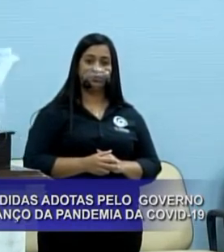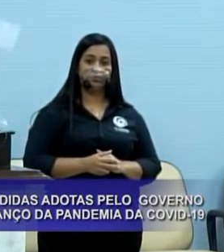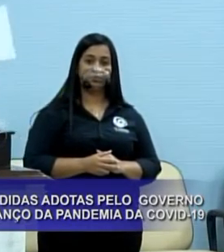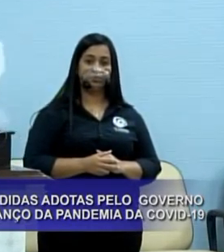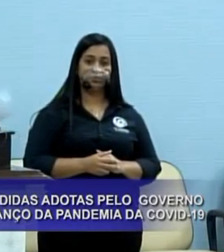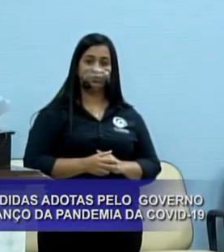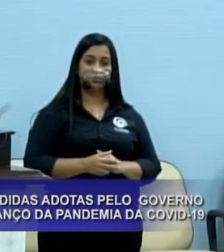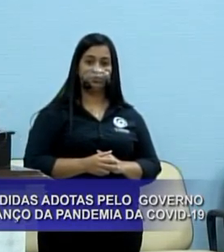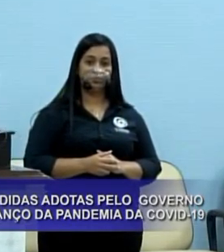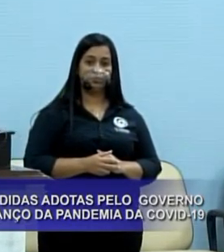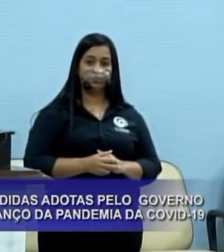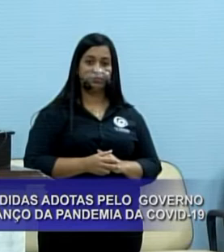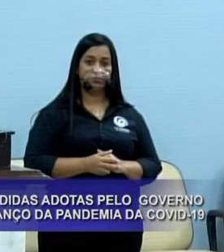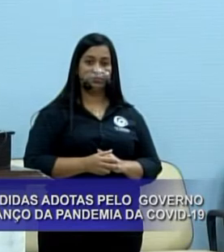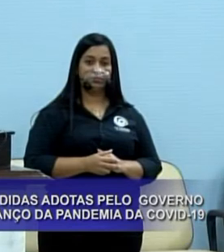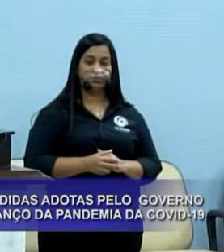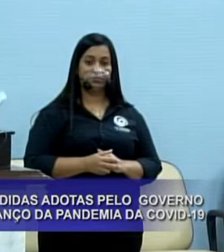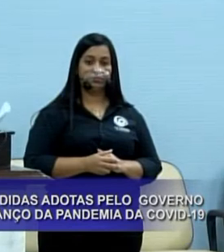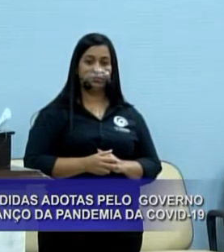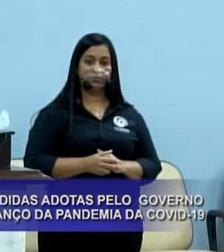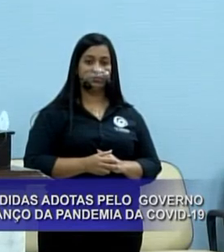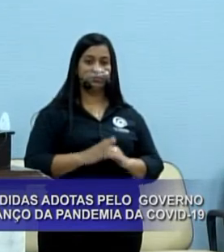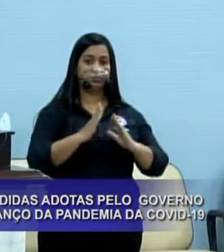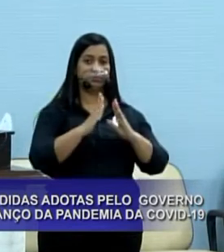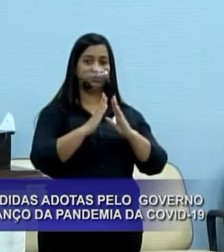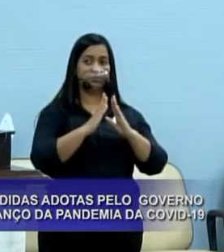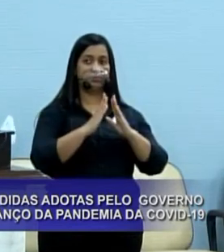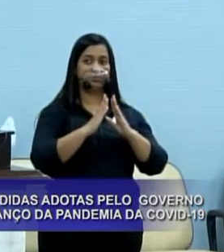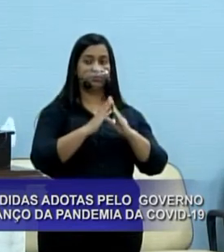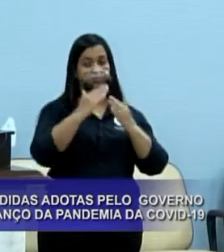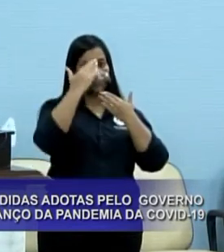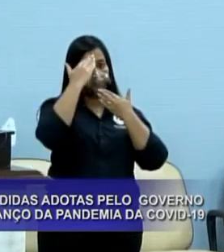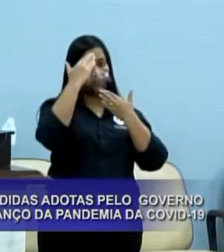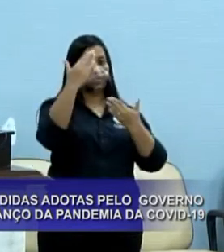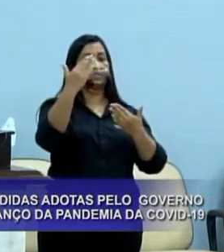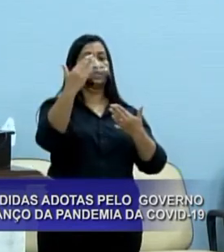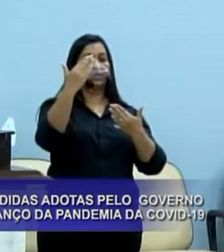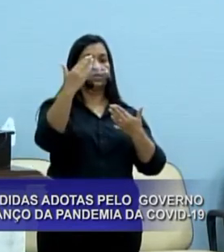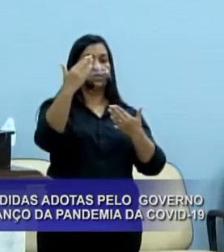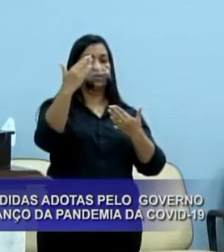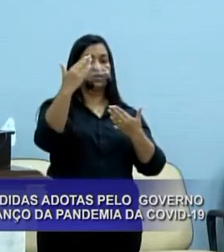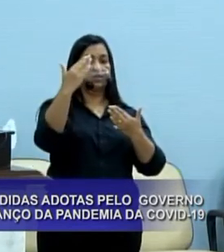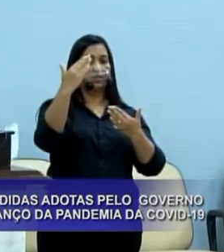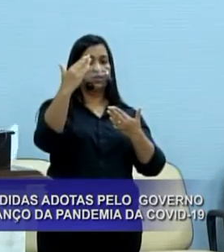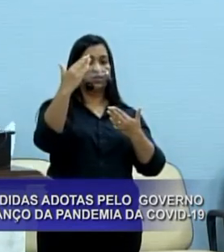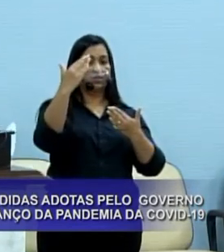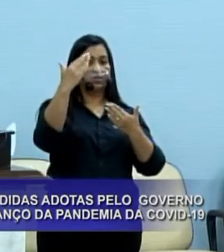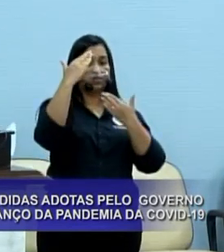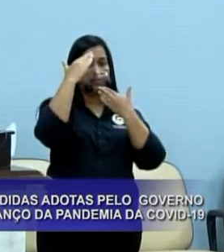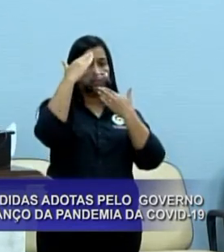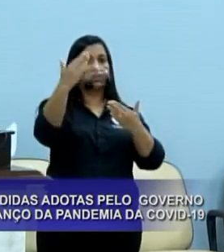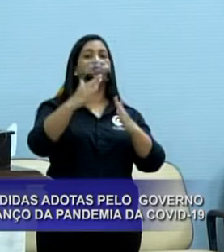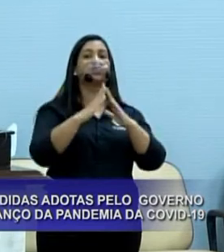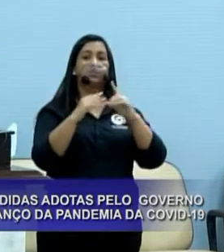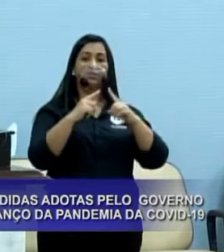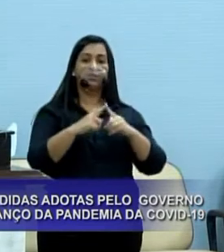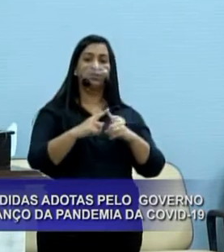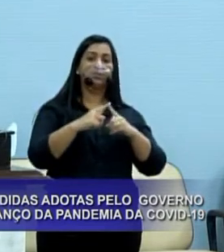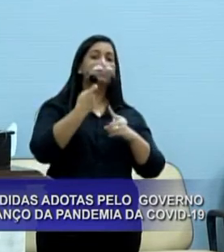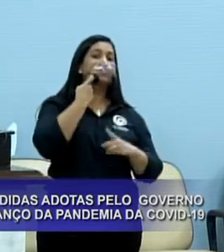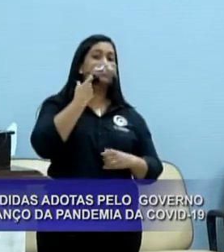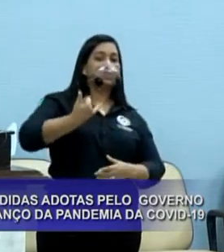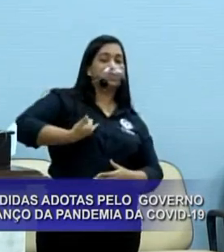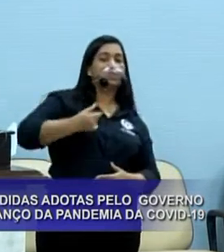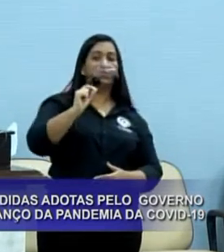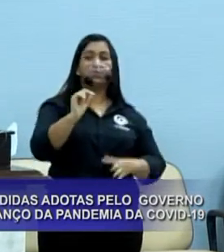agradeço, o nobre líder do MDB, Celso Peixão, de me